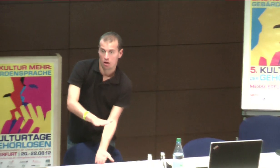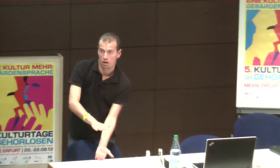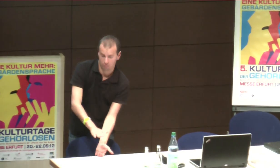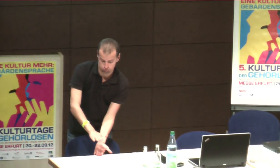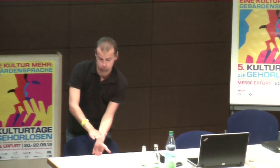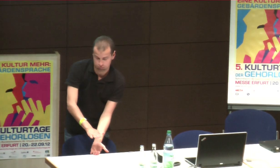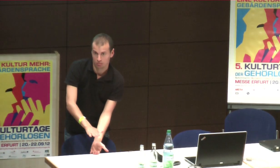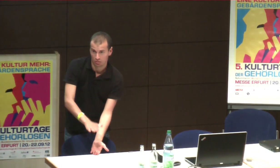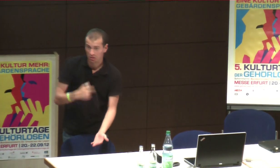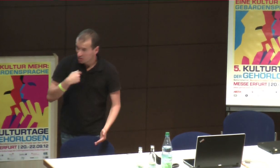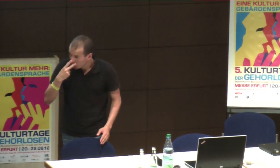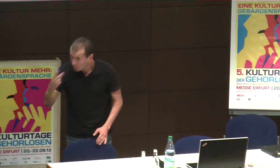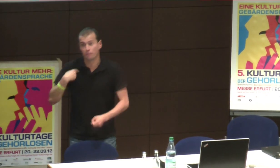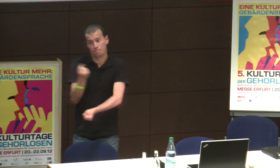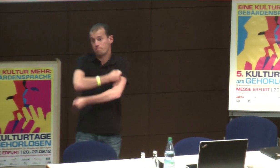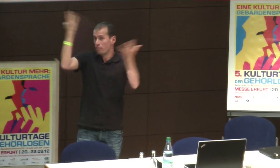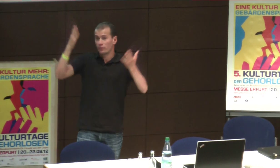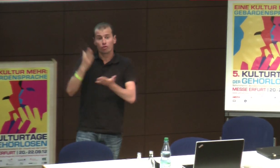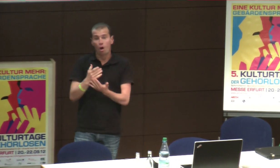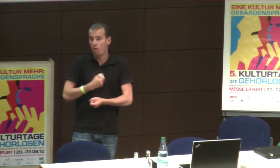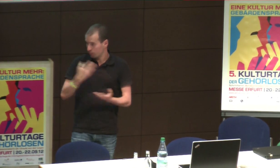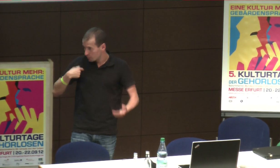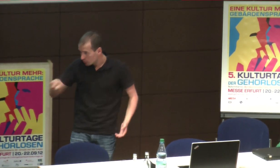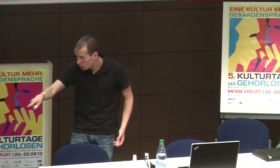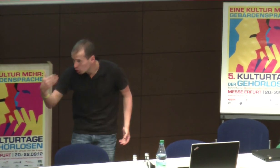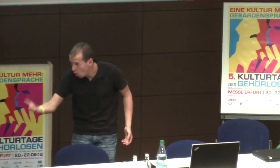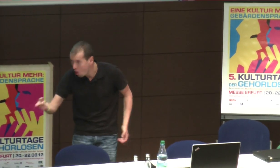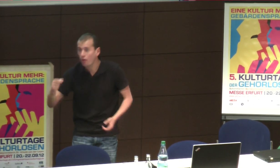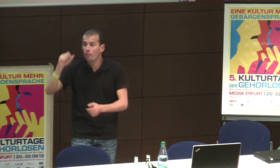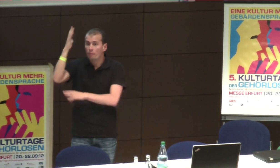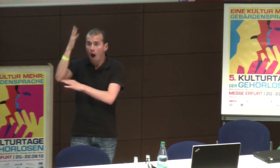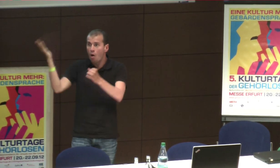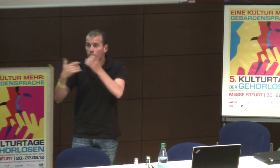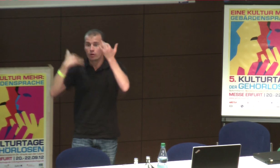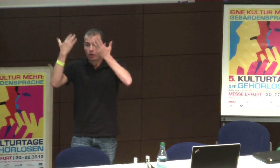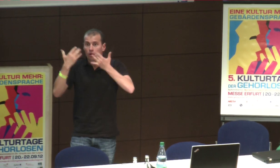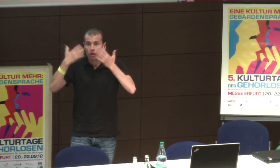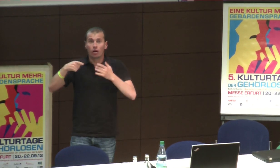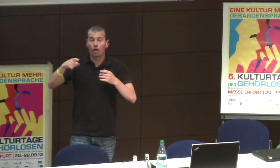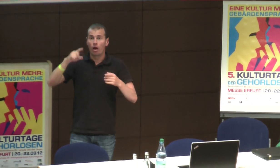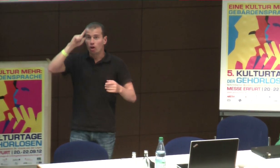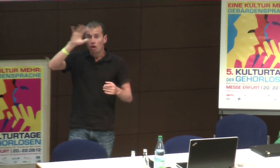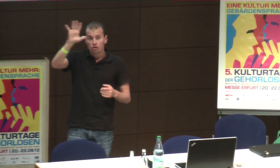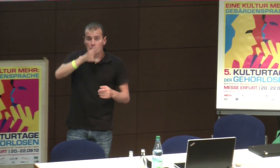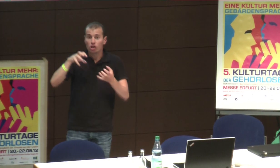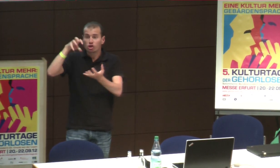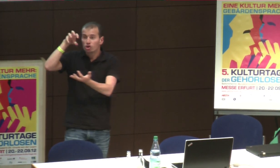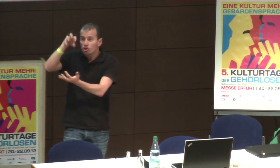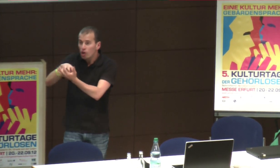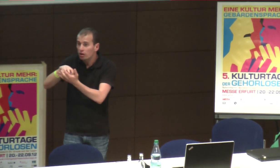Stapel wirklich einen ganz dicken Stapel an Anträgen, und da war ich wirklich total sauer, dass man wirklich, wenn man sich mal anguckt, wie viele Bäume